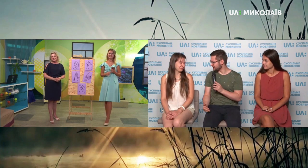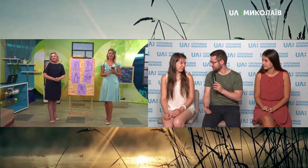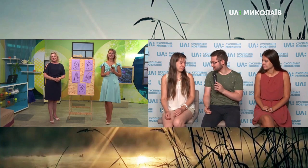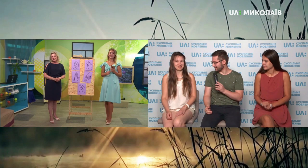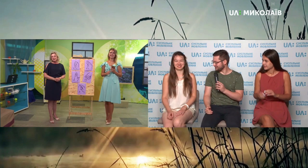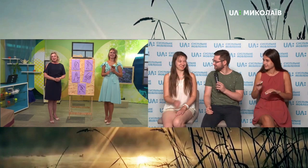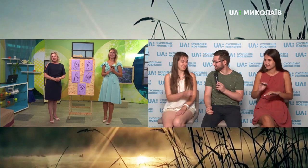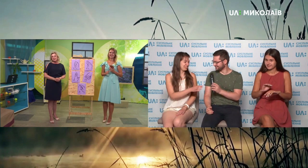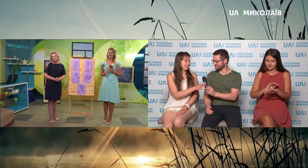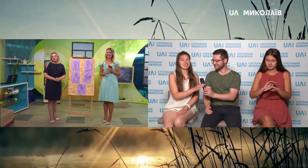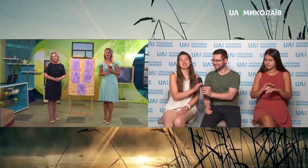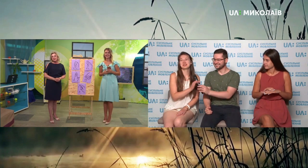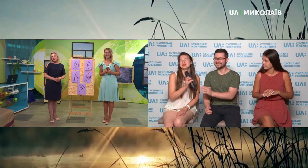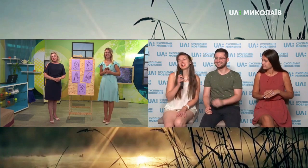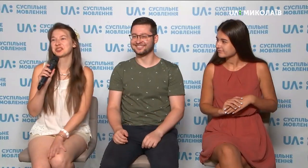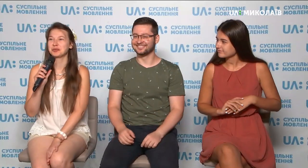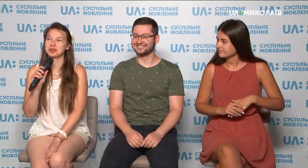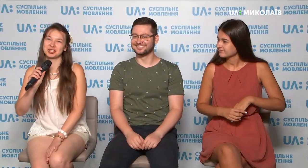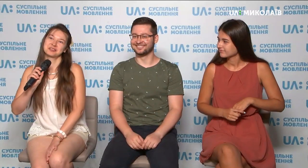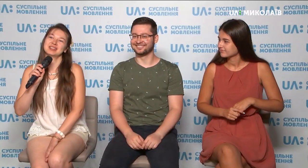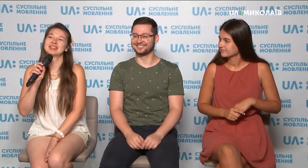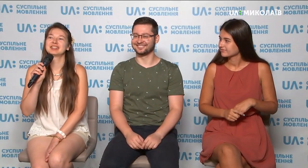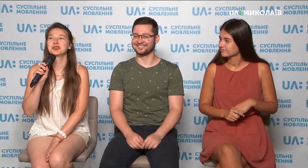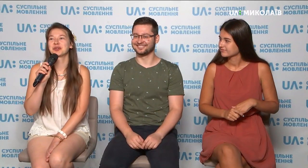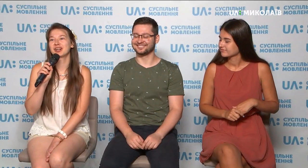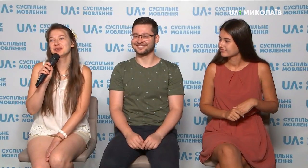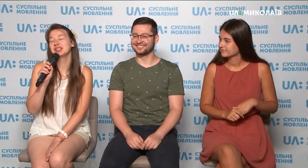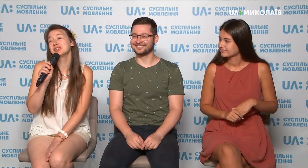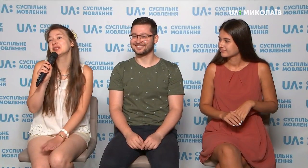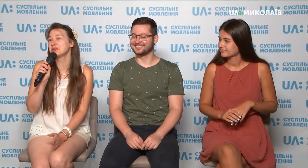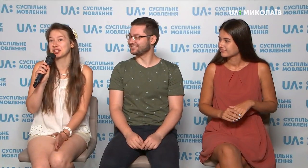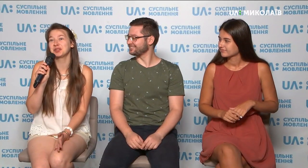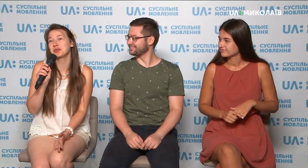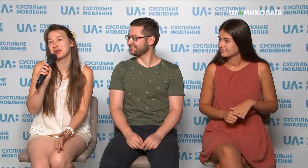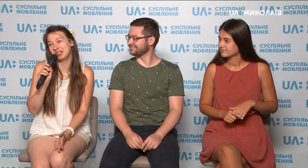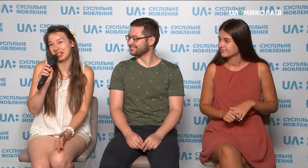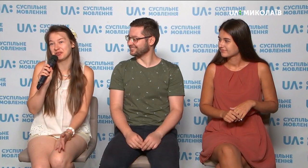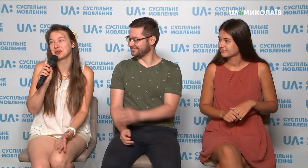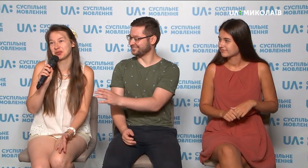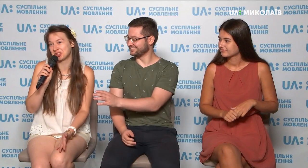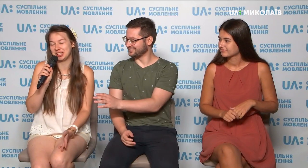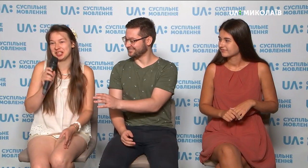далі? Привітайте. Айтем же побажав «Доброго ранку», я тоді побажаю «Доброго дня», продовження дня.